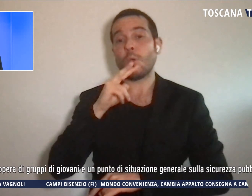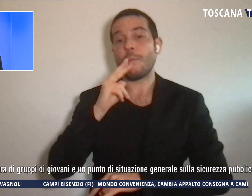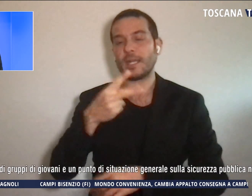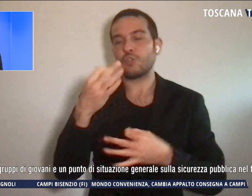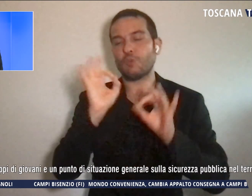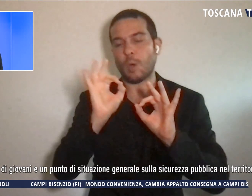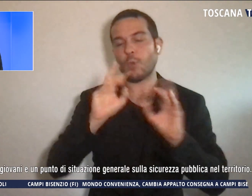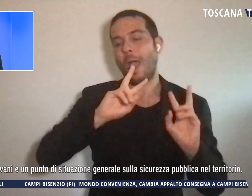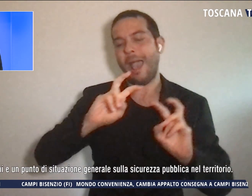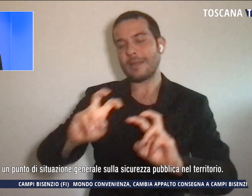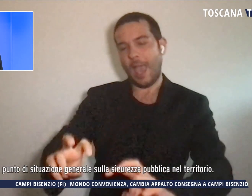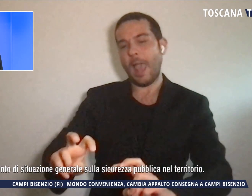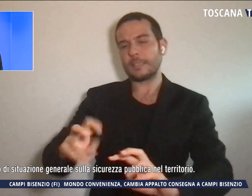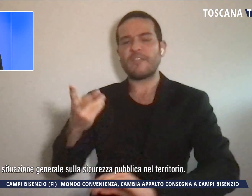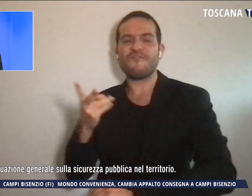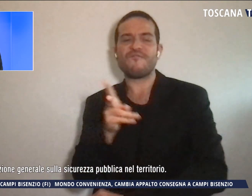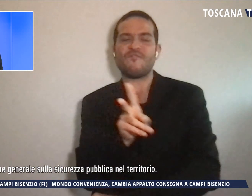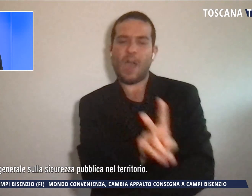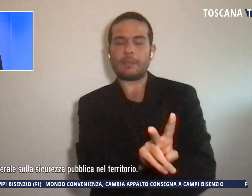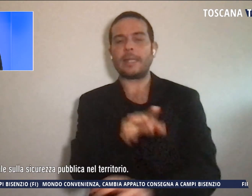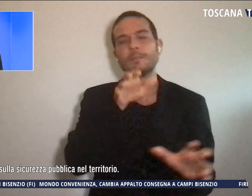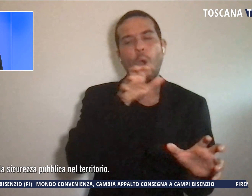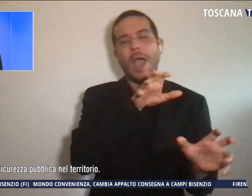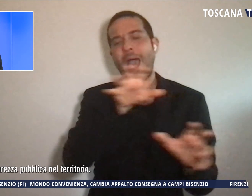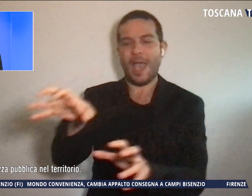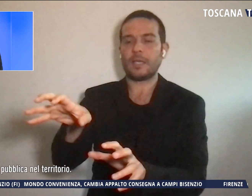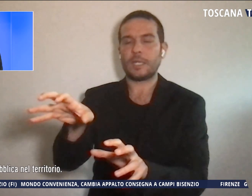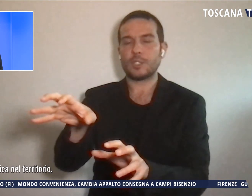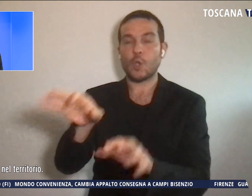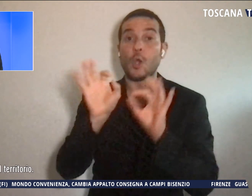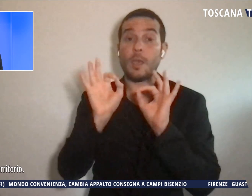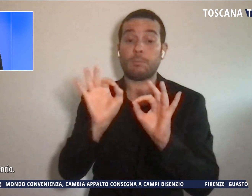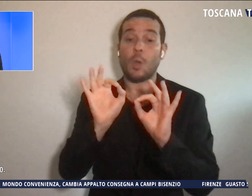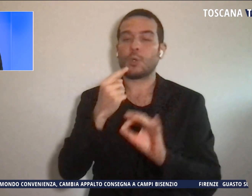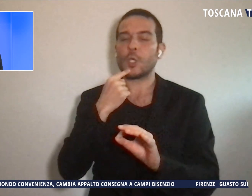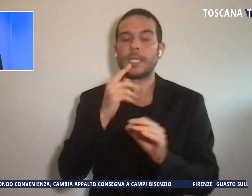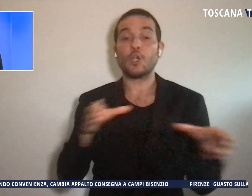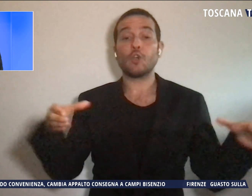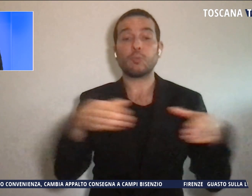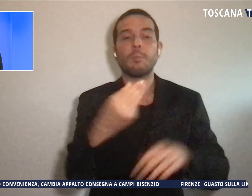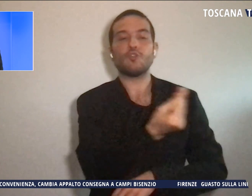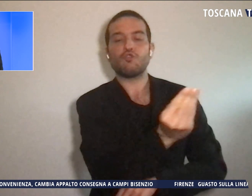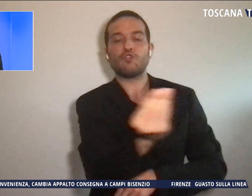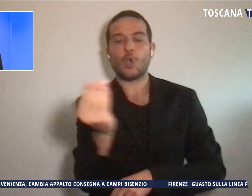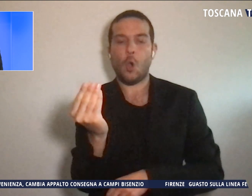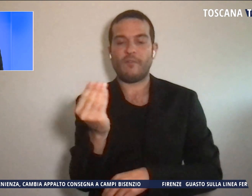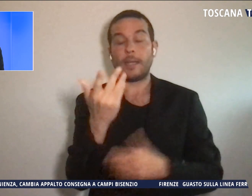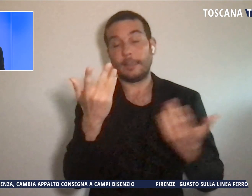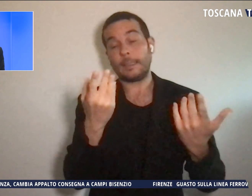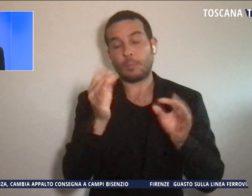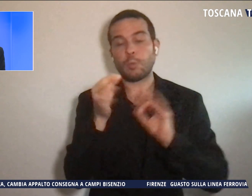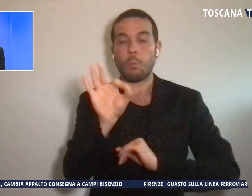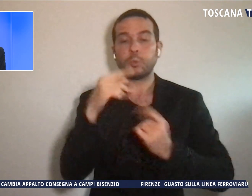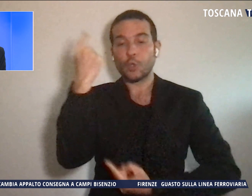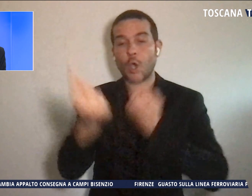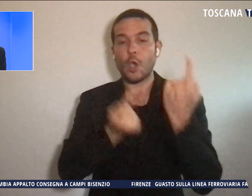di vandalismo e aggressioni ad opera di gruppi di giovani e un punto di situazione generale sulla sicurezza pubblica nel